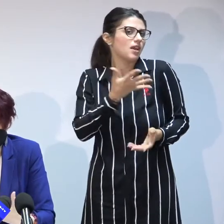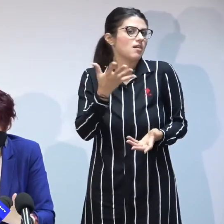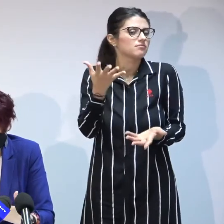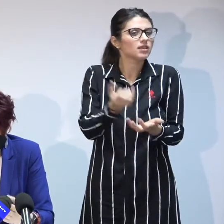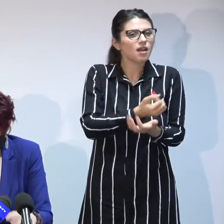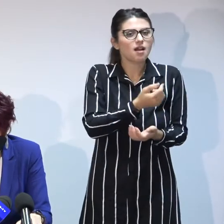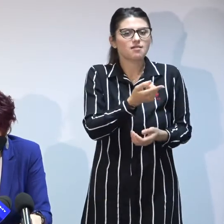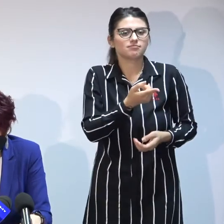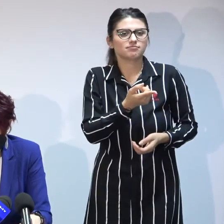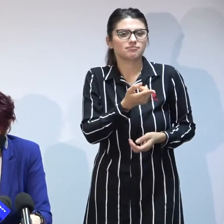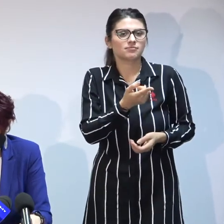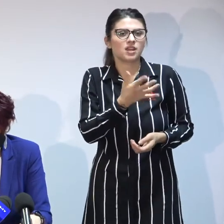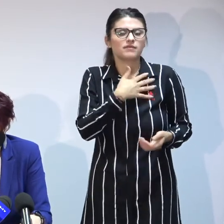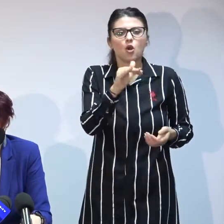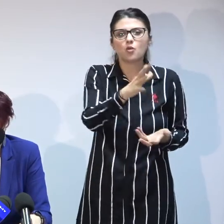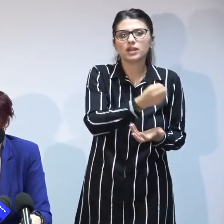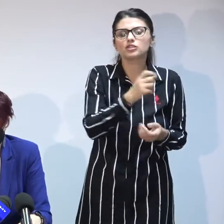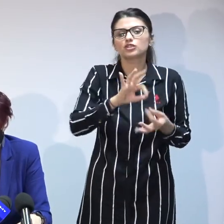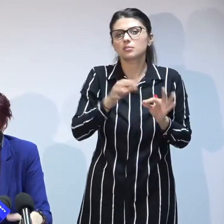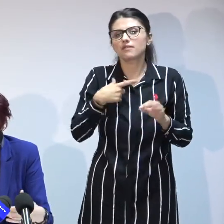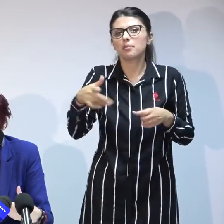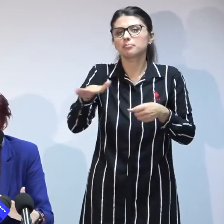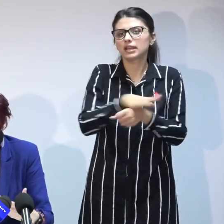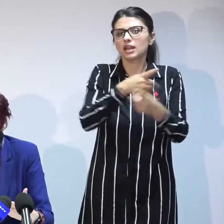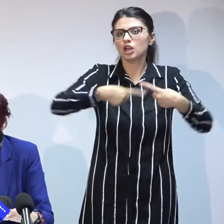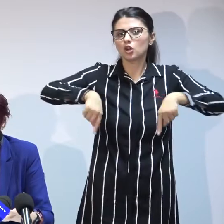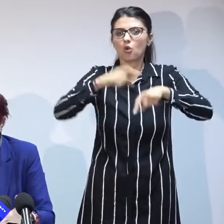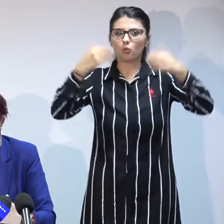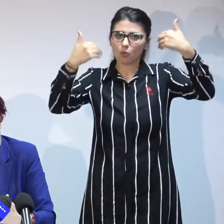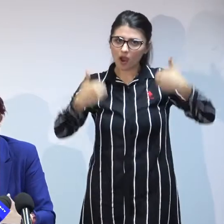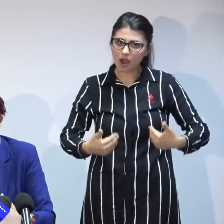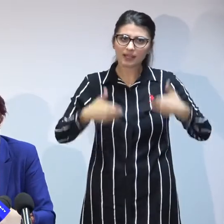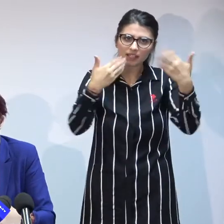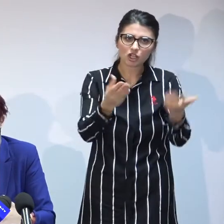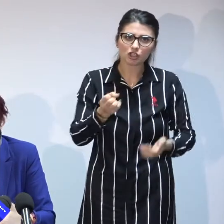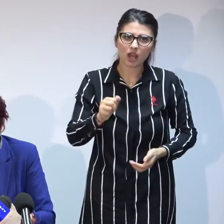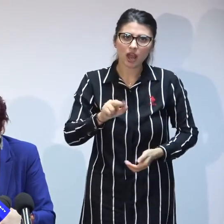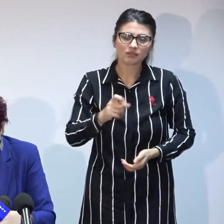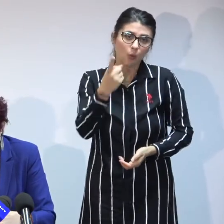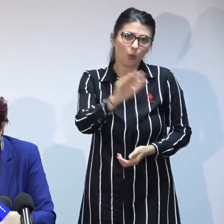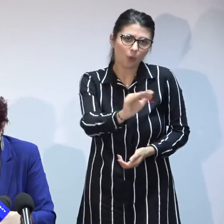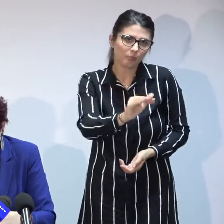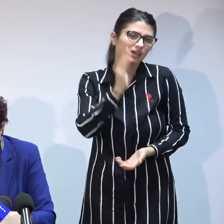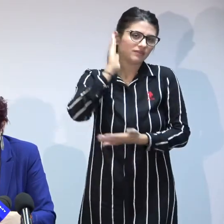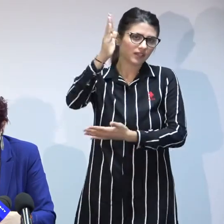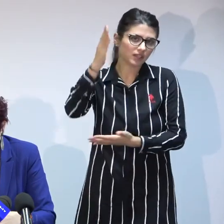este despre a ne împlini noi ca oameni și a oferi șansa la un destin bun